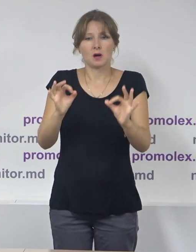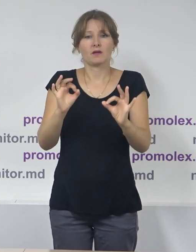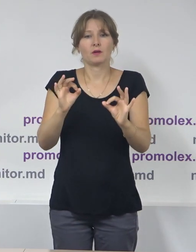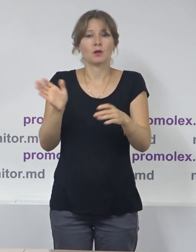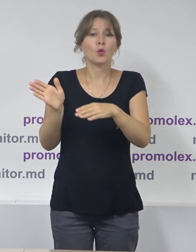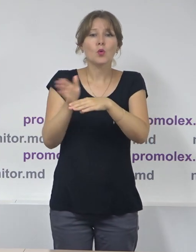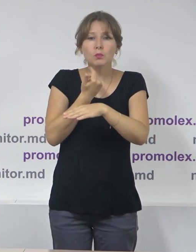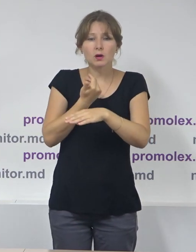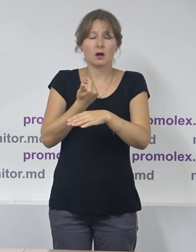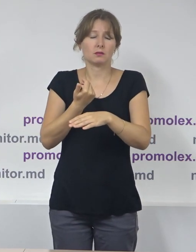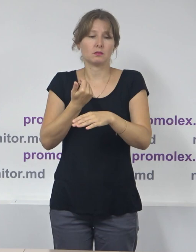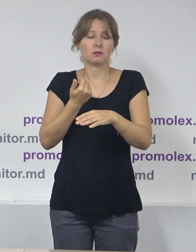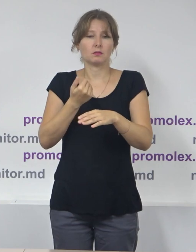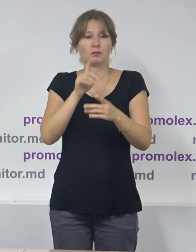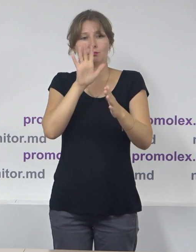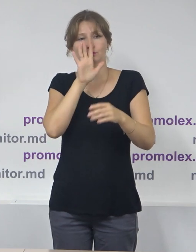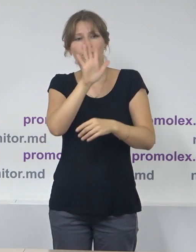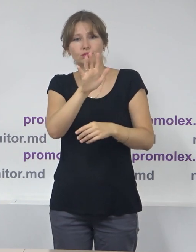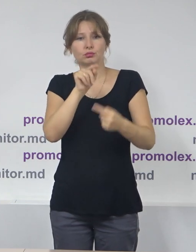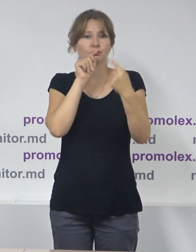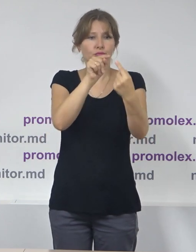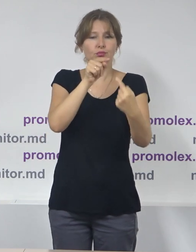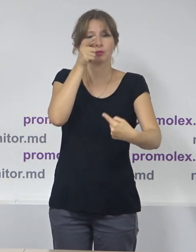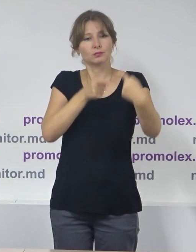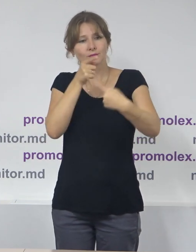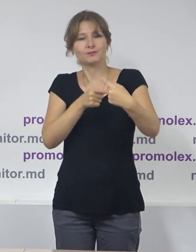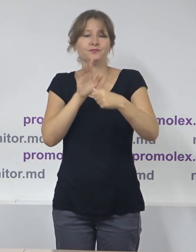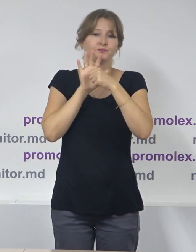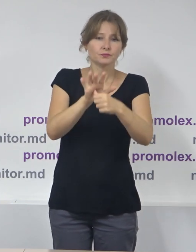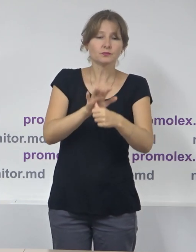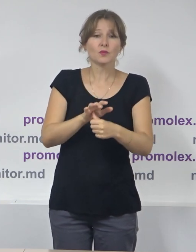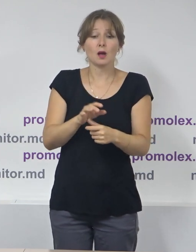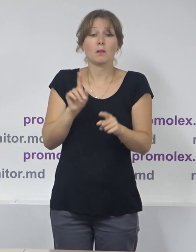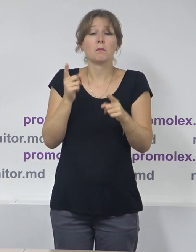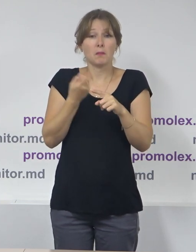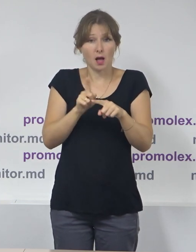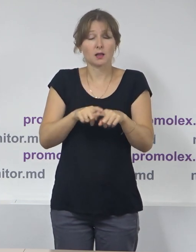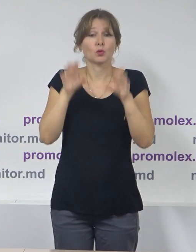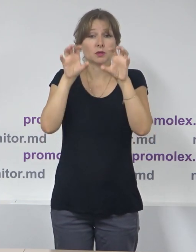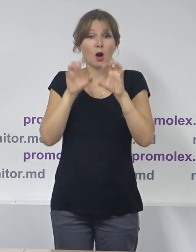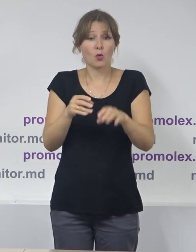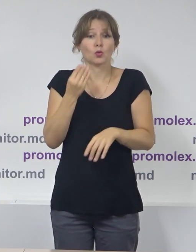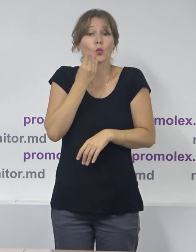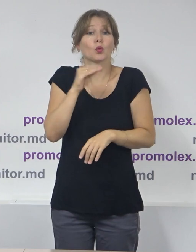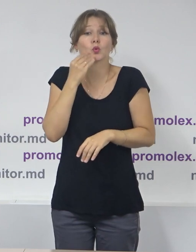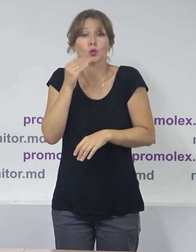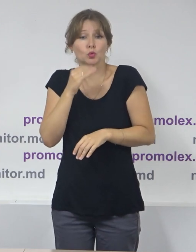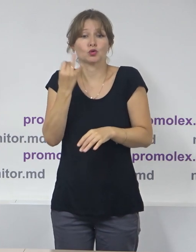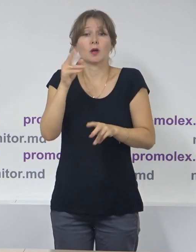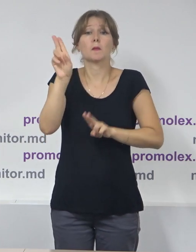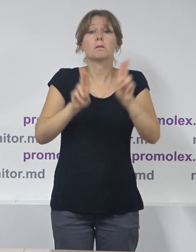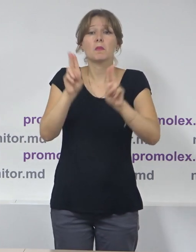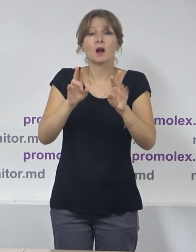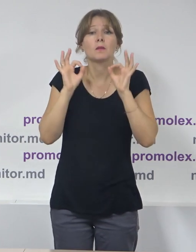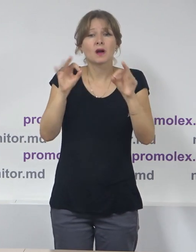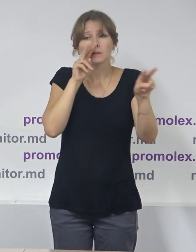în mediul audio-vizual. De aceea, având în vedere aceste modificări, aceste îmbunătățiri, atât a cadrului legal cât și a metodologiilor de